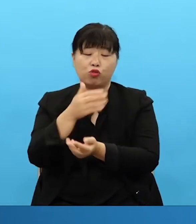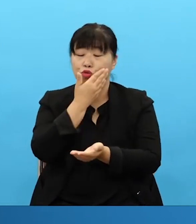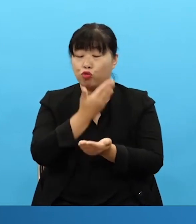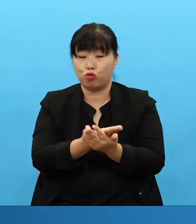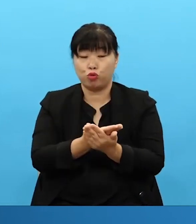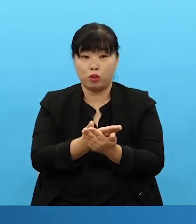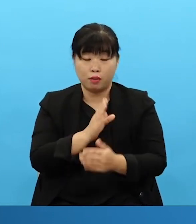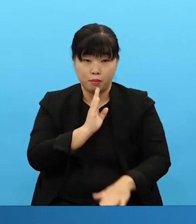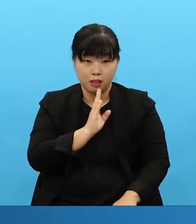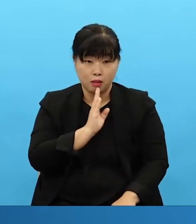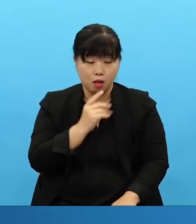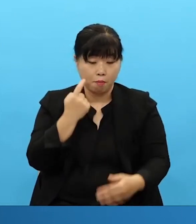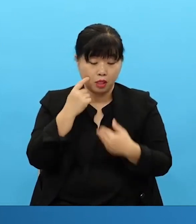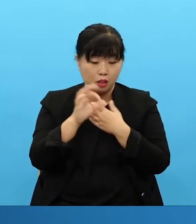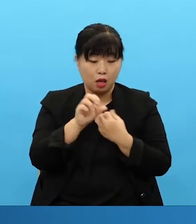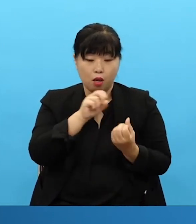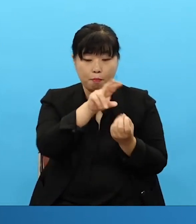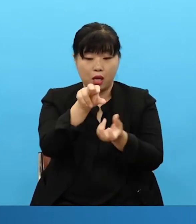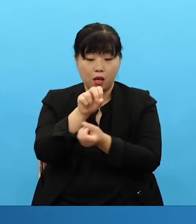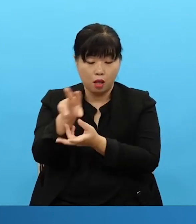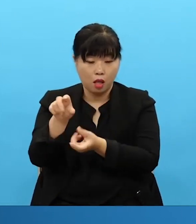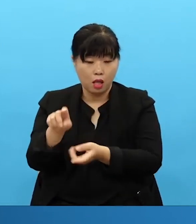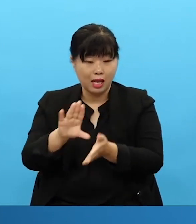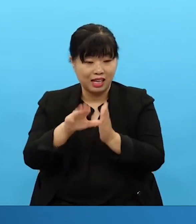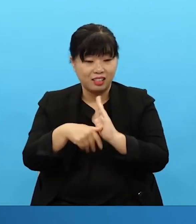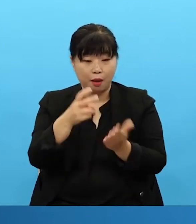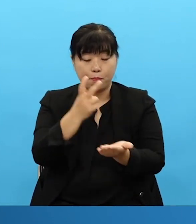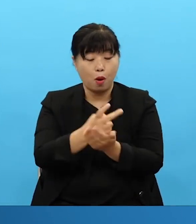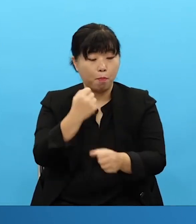And so if we don't make a law for our delivery men then we are going to be in trouble.